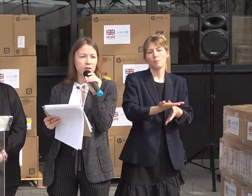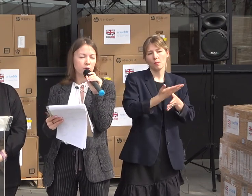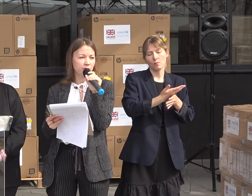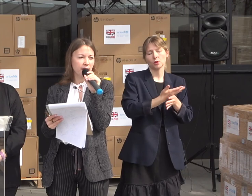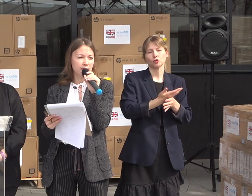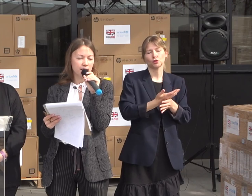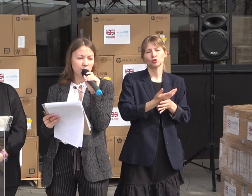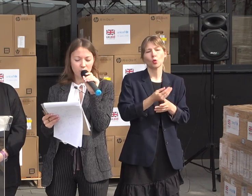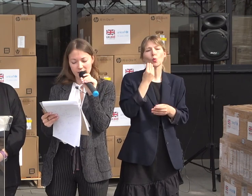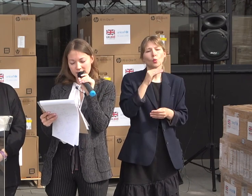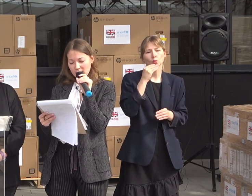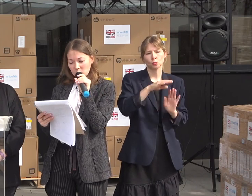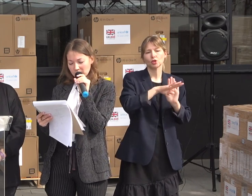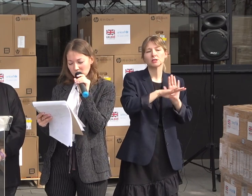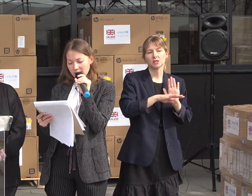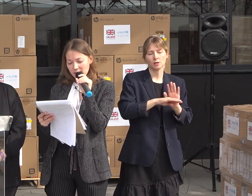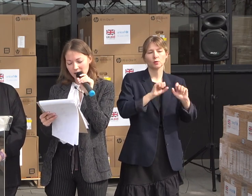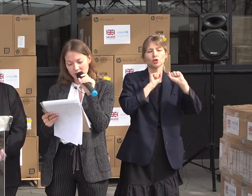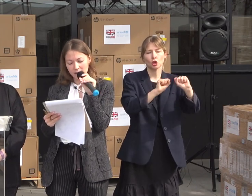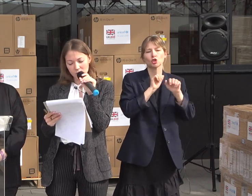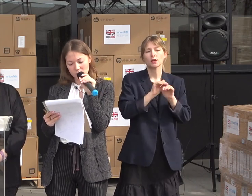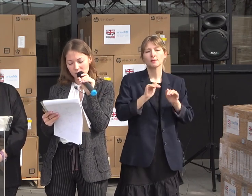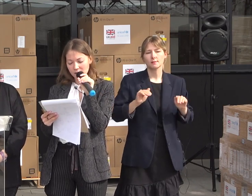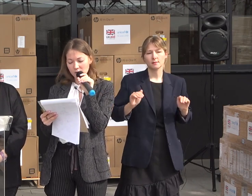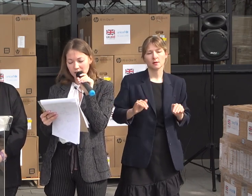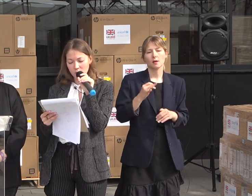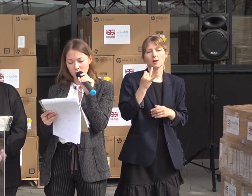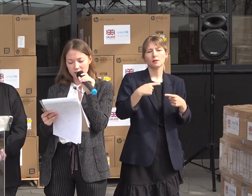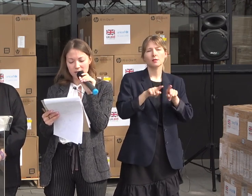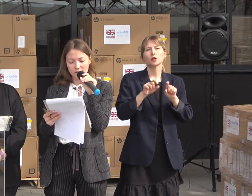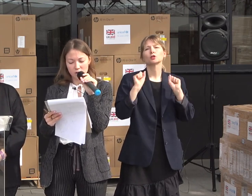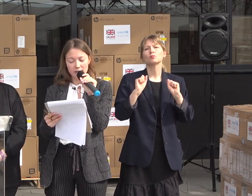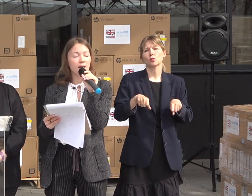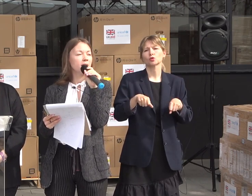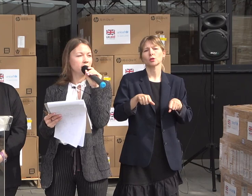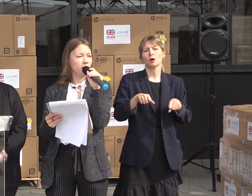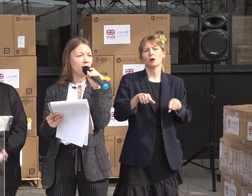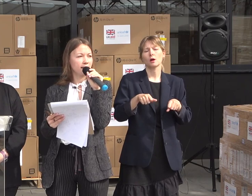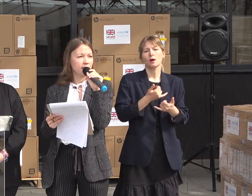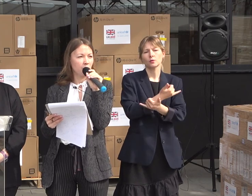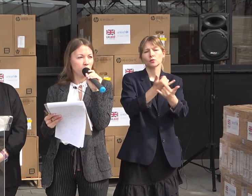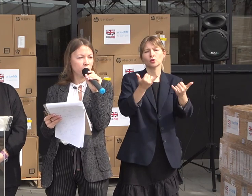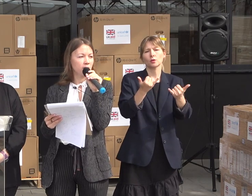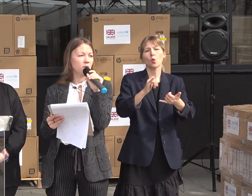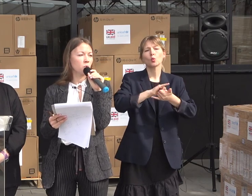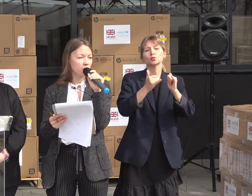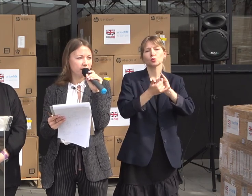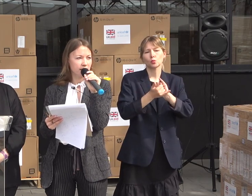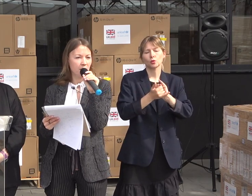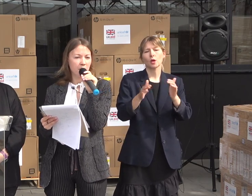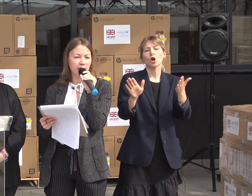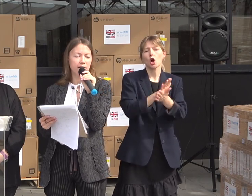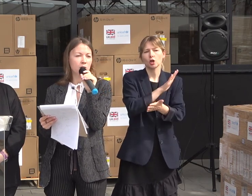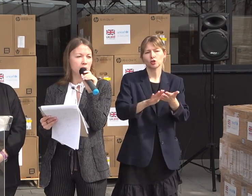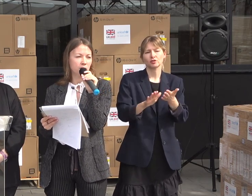fortificare sistemul de protecție a copilului astfel reușindu-se unirea onoră servicii de o calitate mai bună cu o